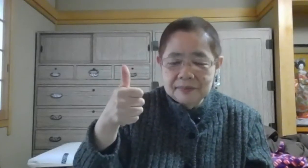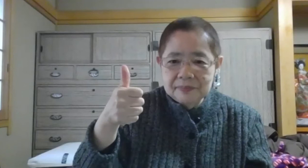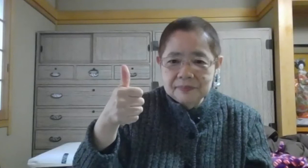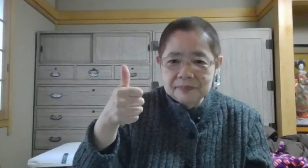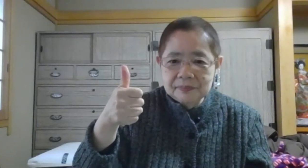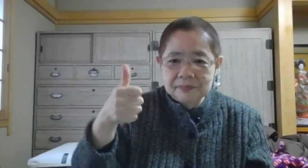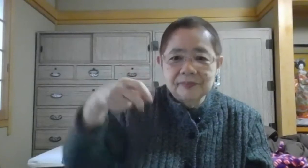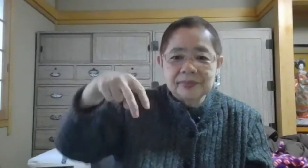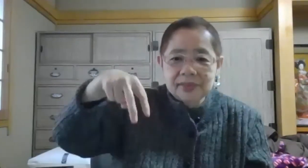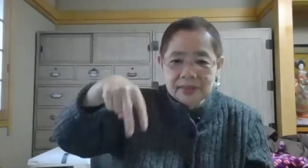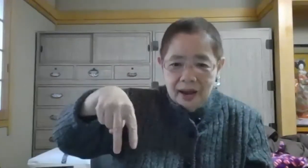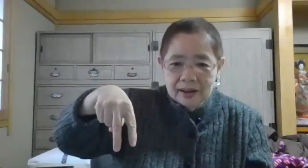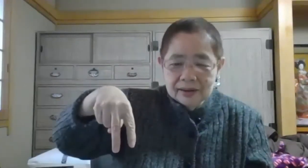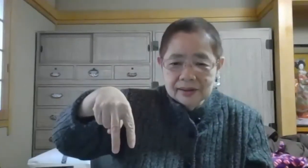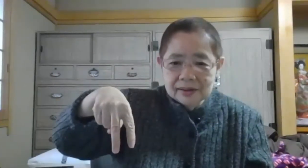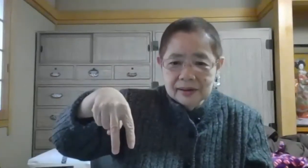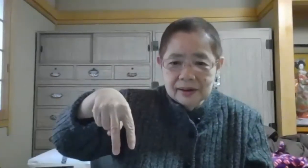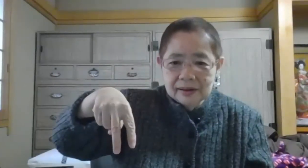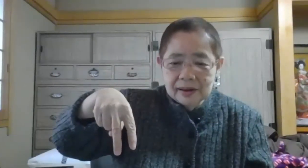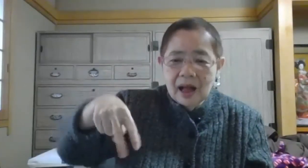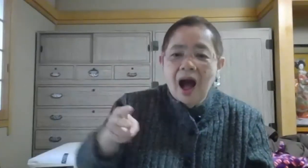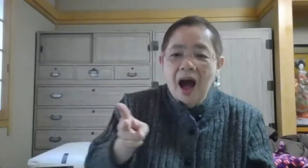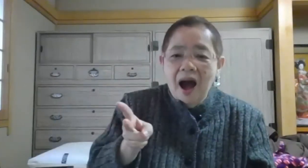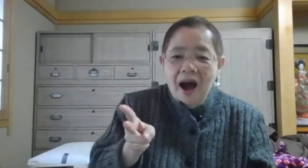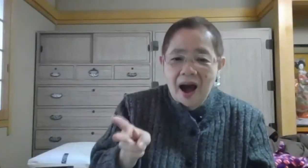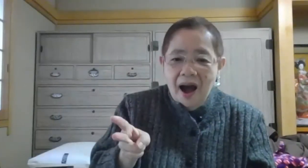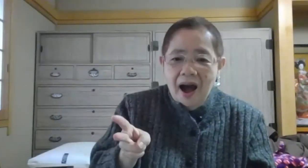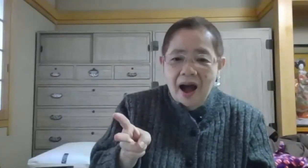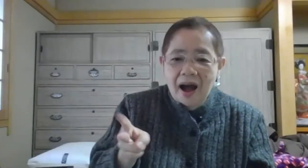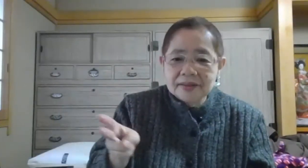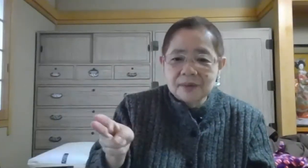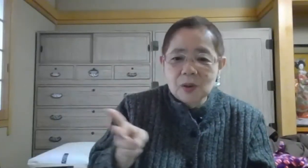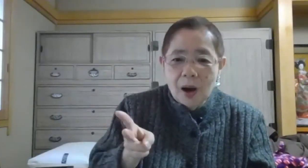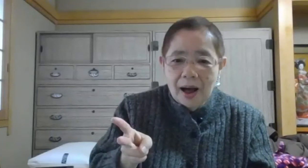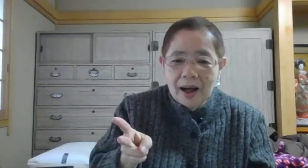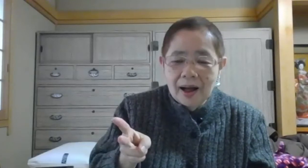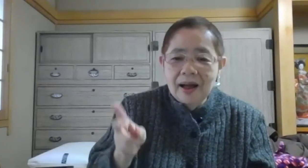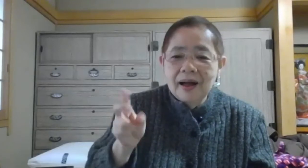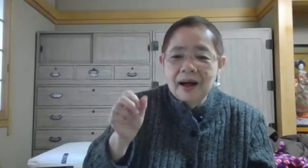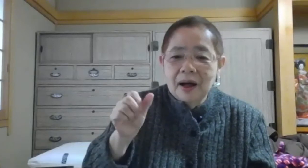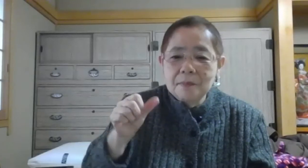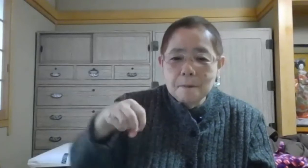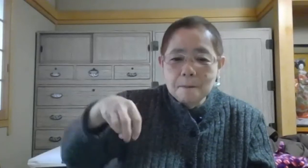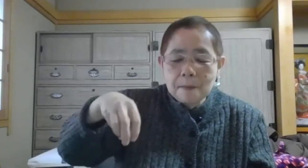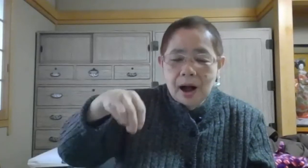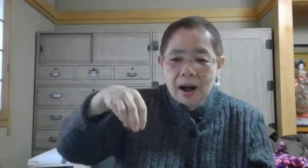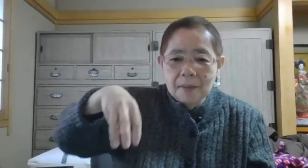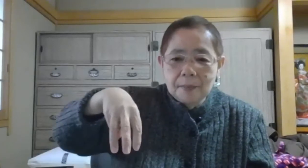たなはははみのはははま